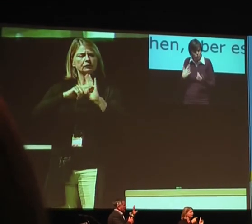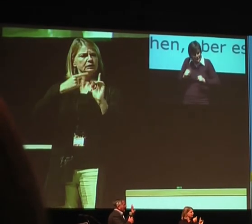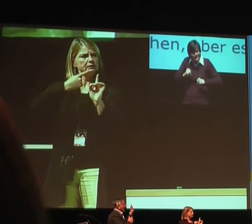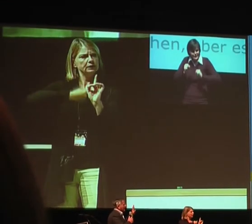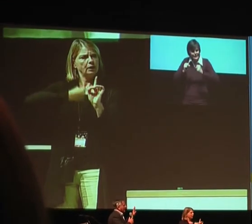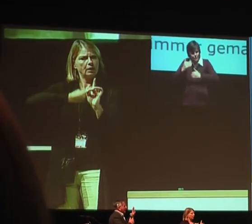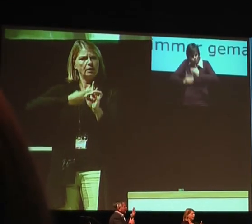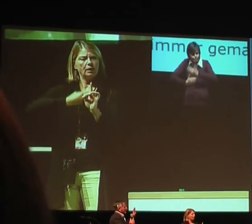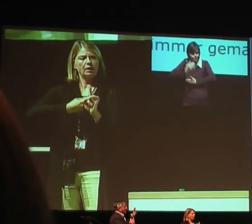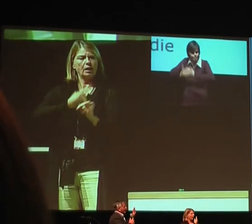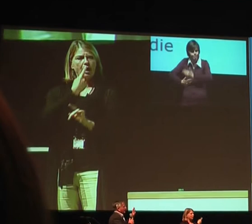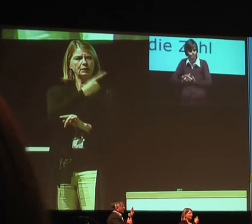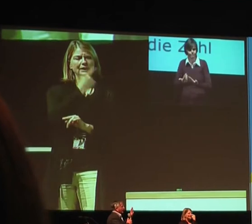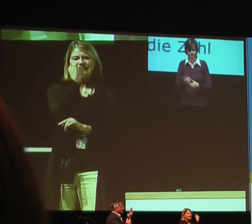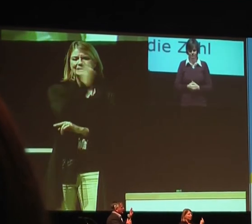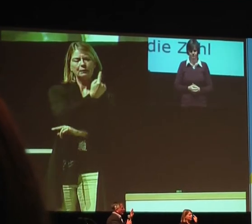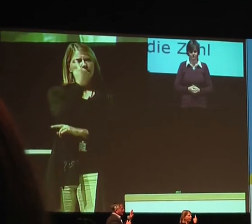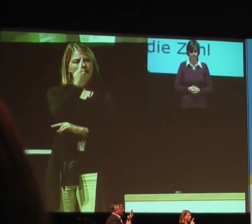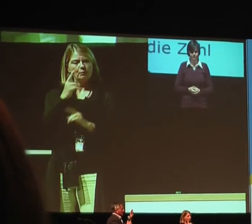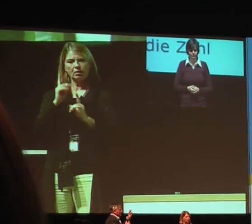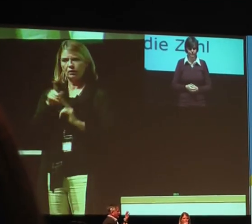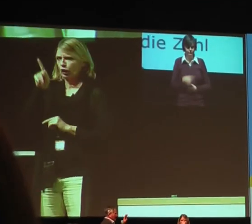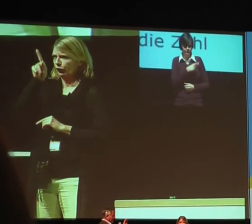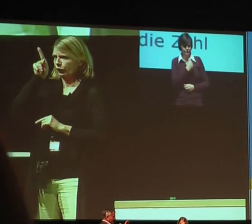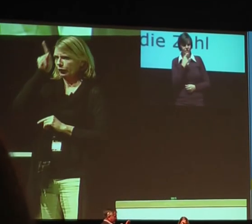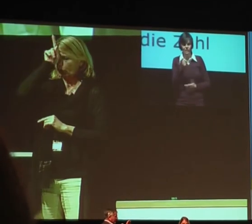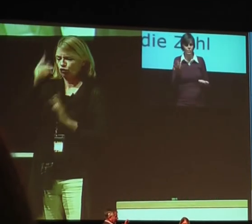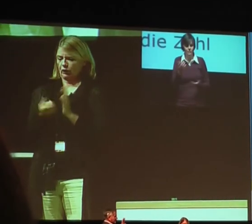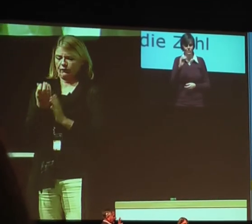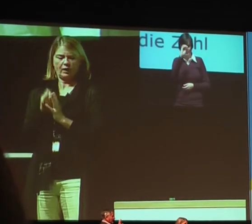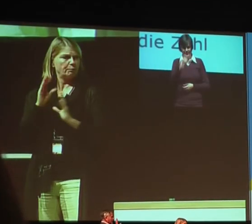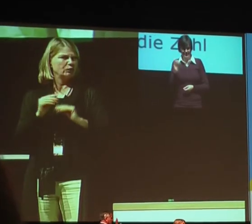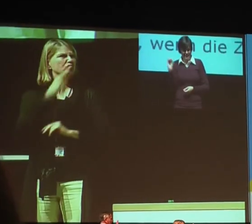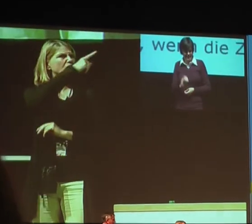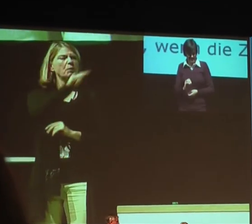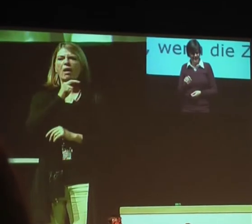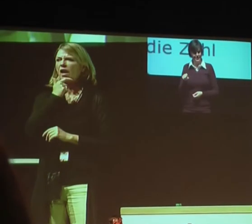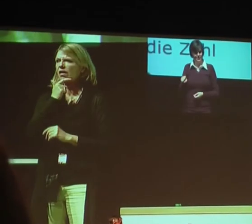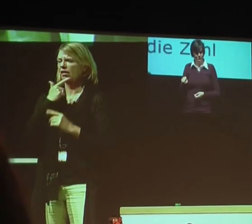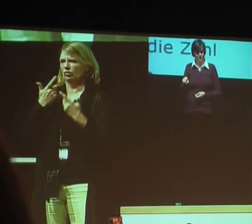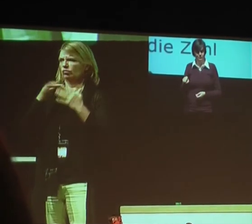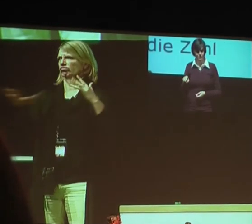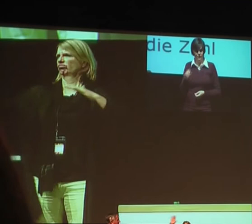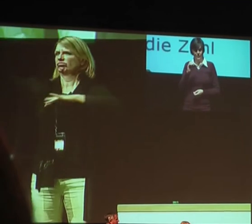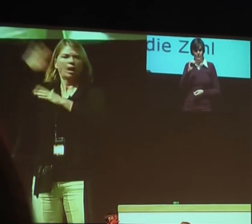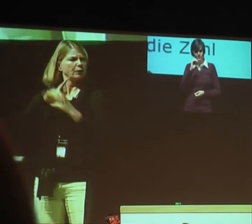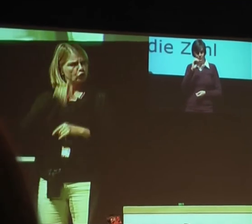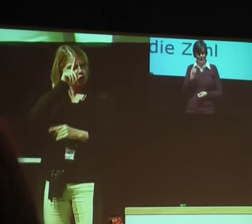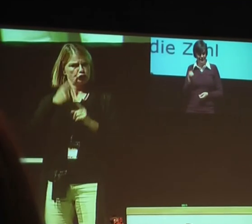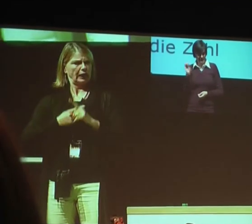keine einzigen Informationen aus deutscher Quelle. Alles eng und weiß wohl nicht. Sie wählen nicht zum